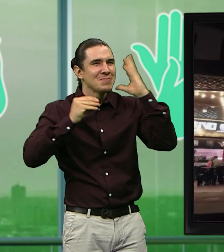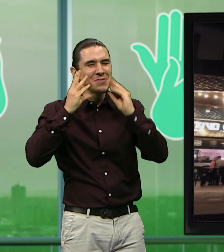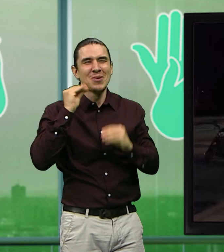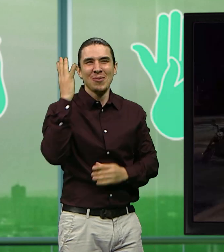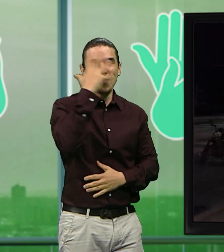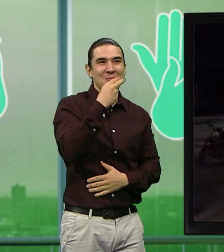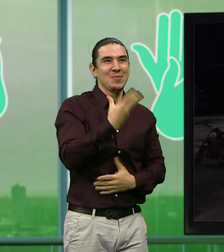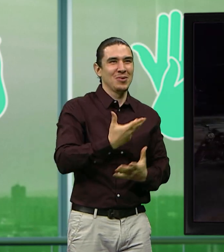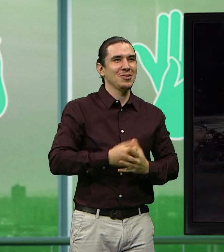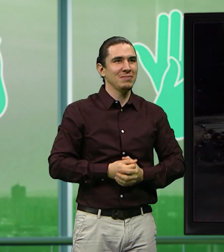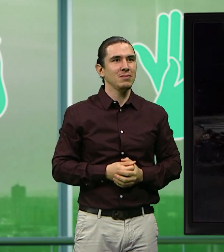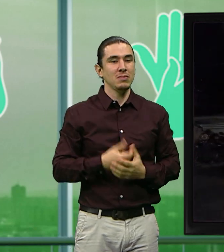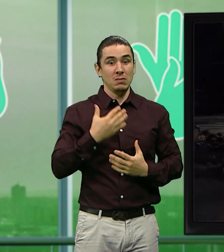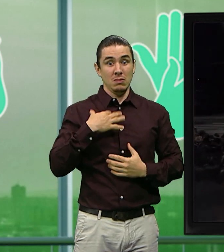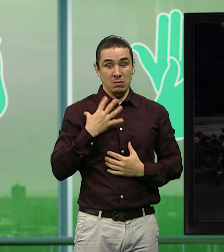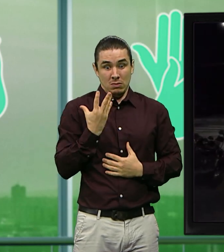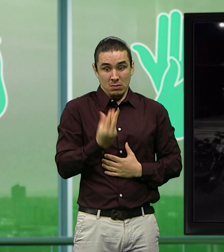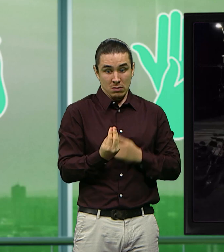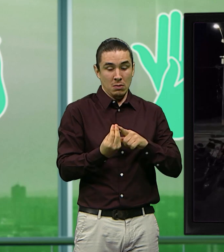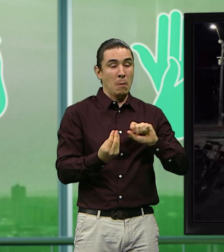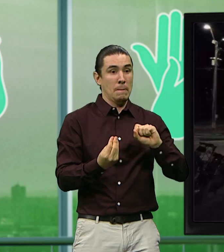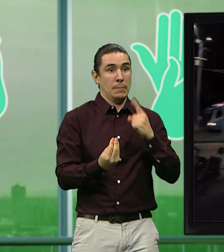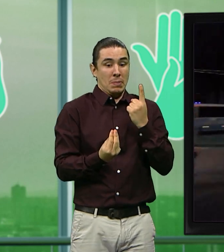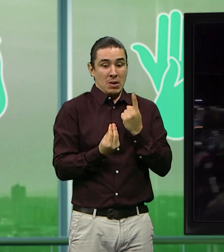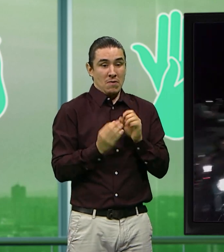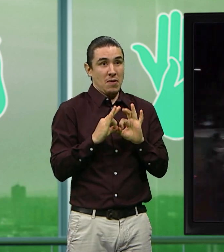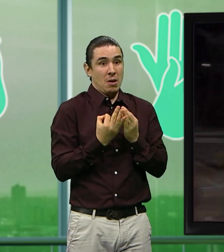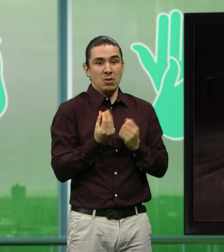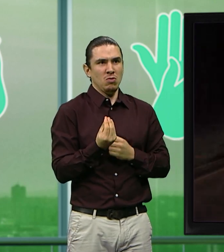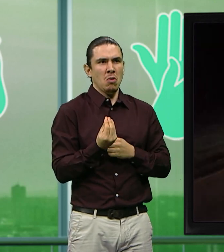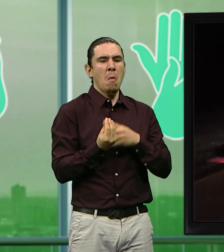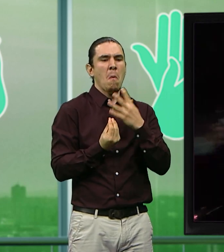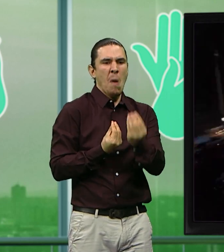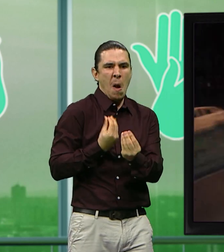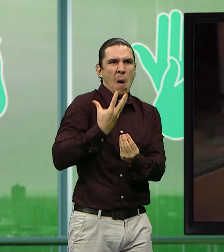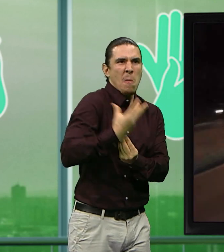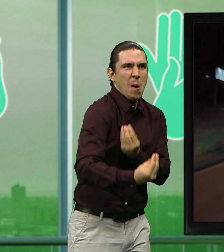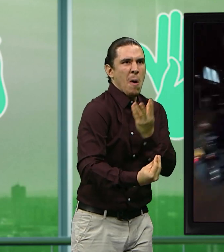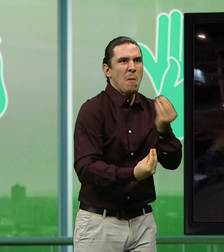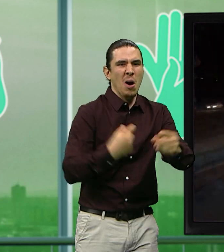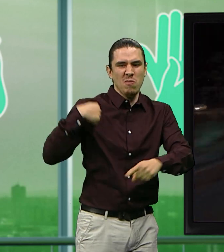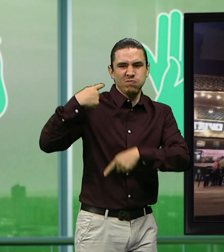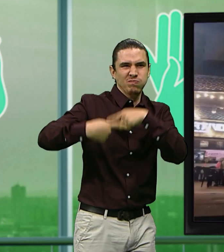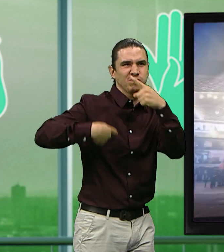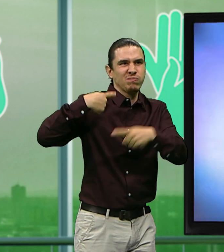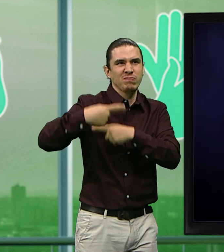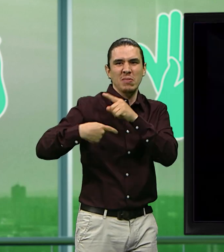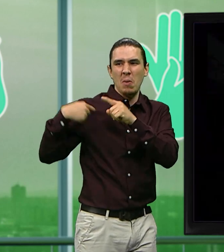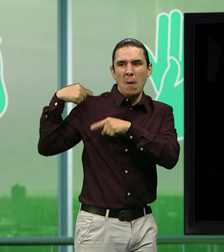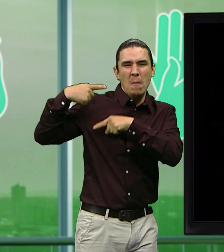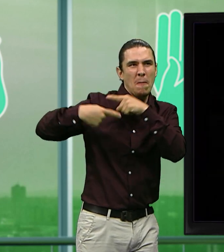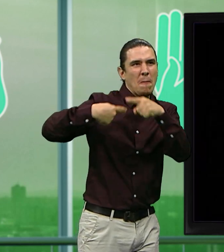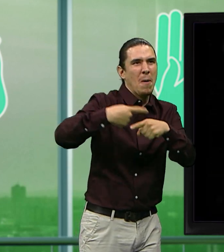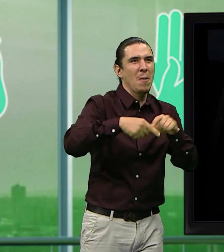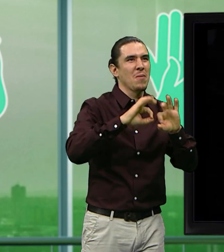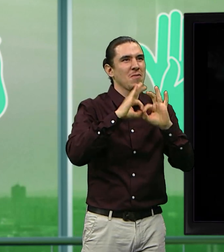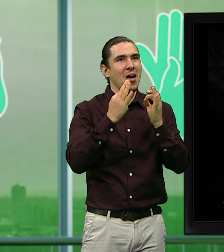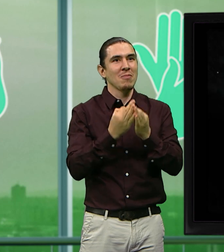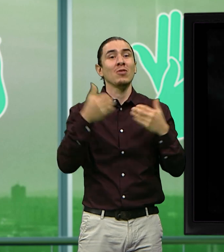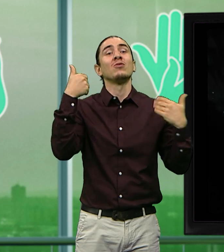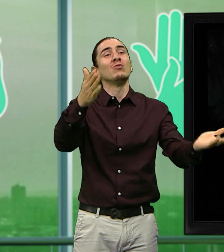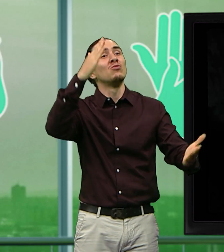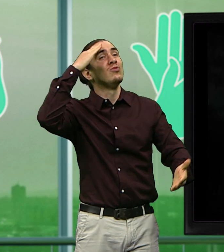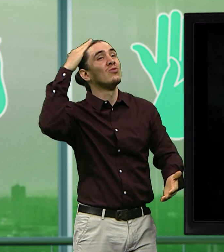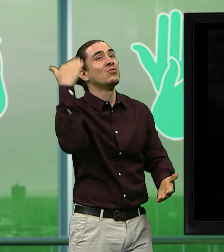que no solo es primera generación, sino tercera y cuarta generación de harlistas. Esto es demasiado apasionante. Vamos a ver cómo está pasando esta gente